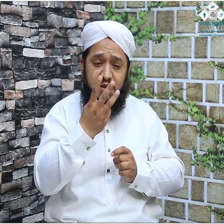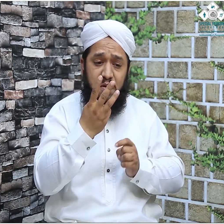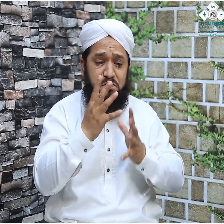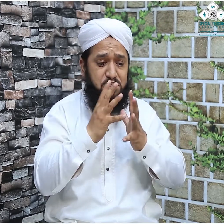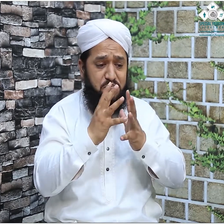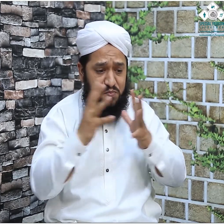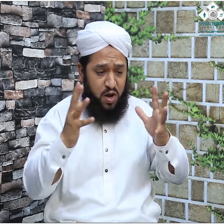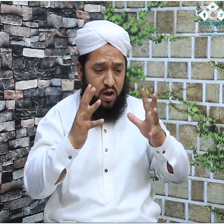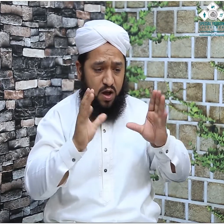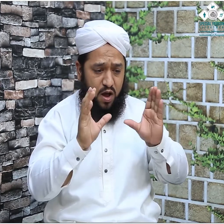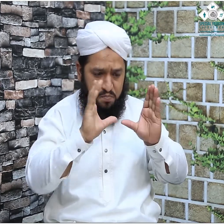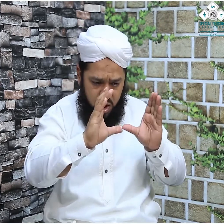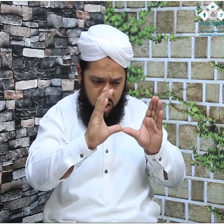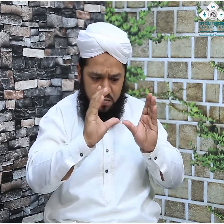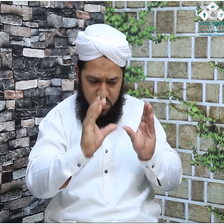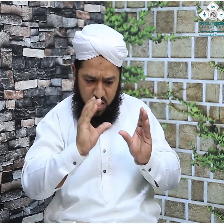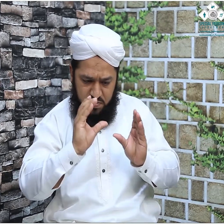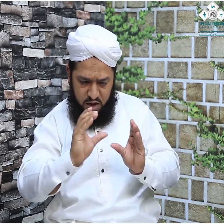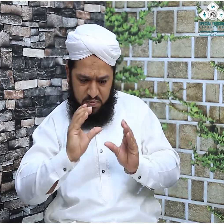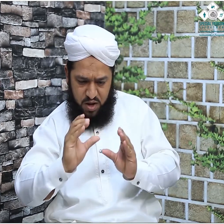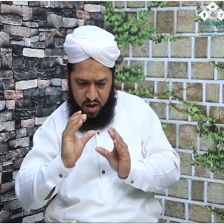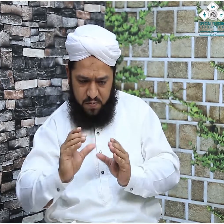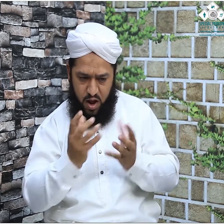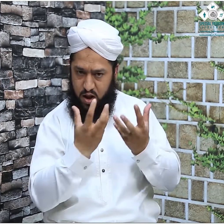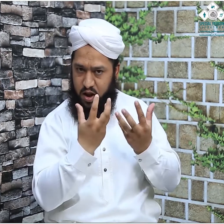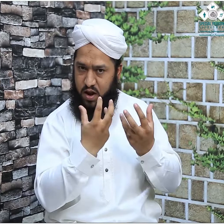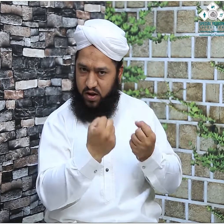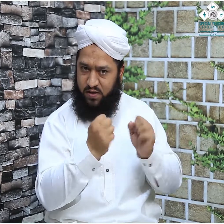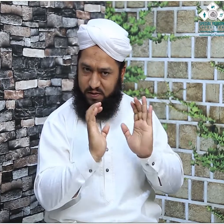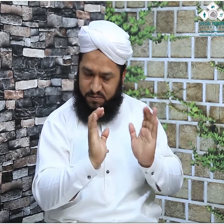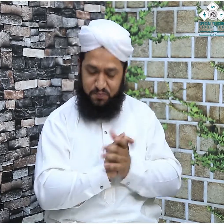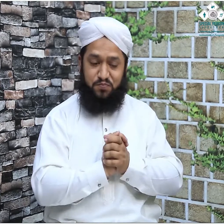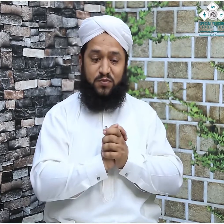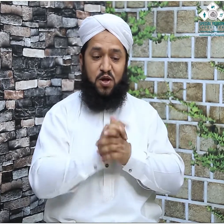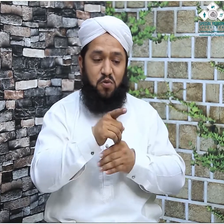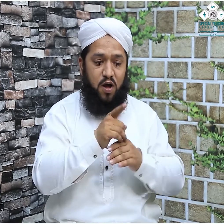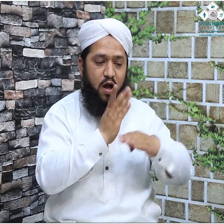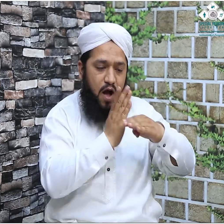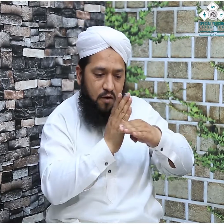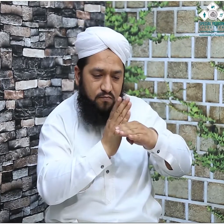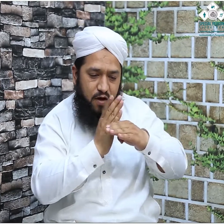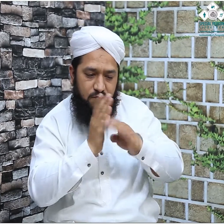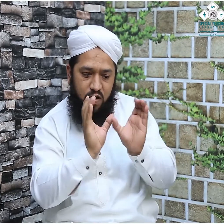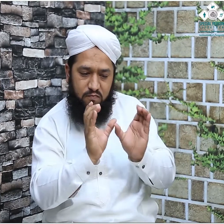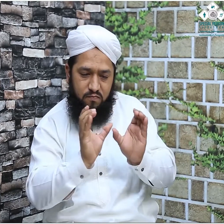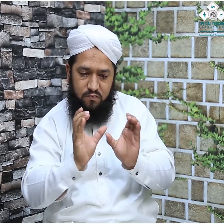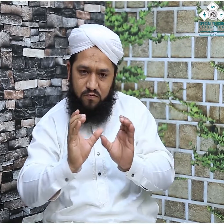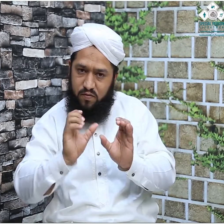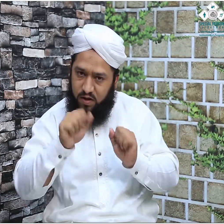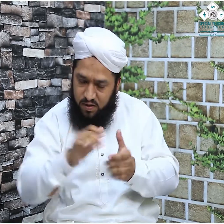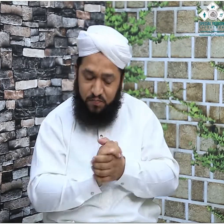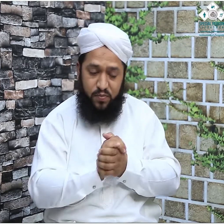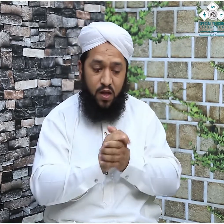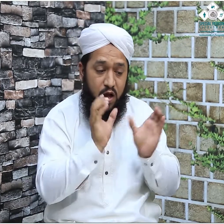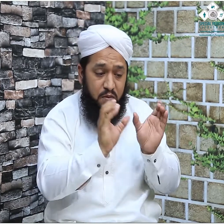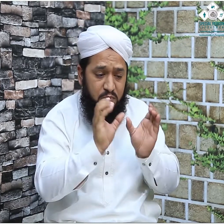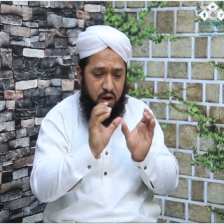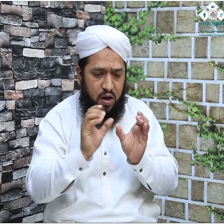چھوٹے چھوٹے ٹکڑوں پر مشتمل ہے جی ہاں یہ پیسز کے اندر ہے اور یہ ٹکڑے اندازن ڈھائی فٹ کے دائرے میں